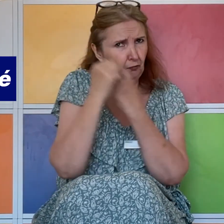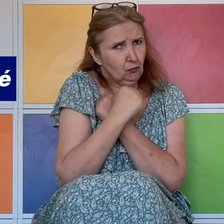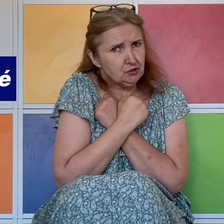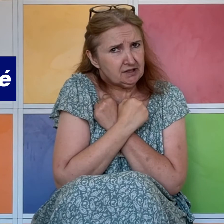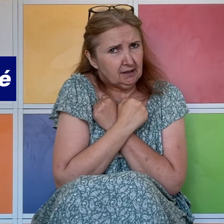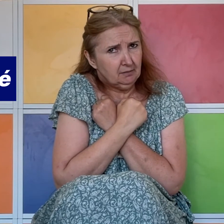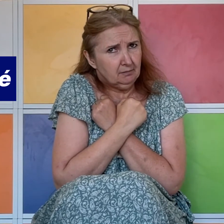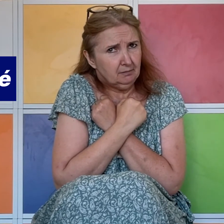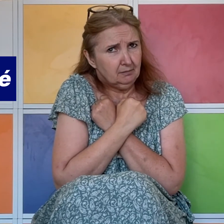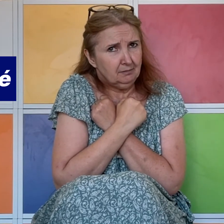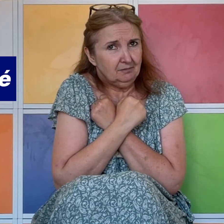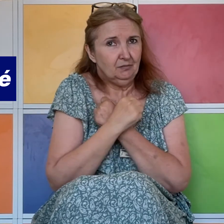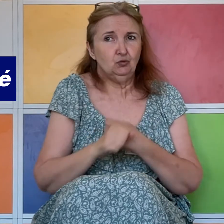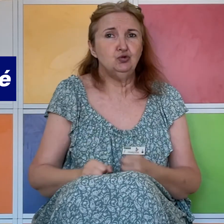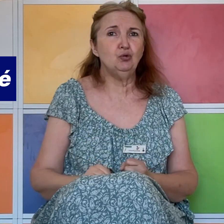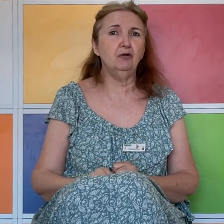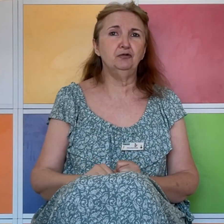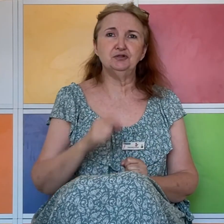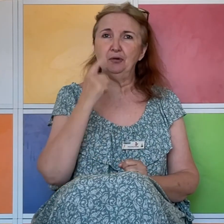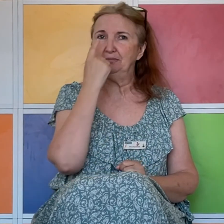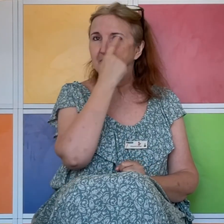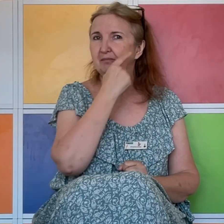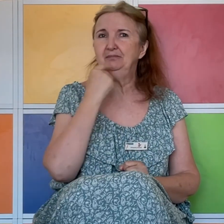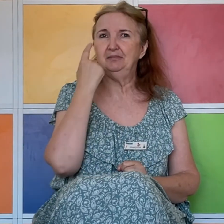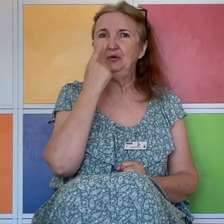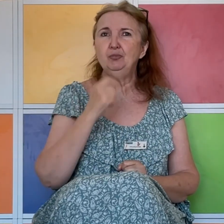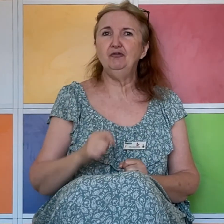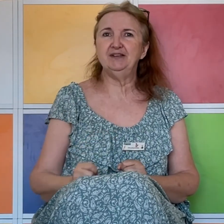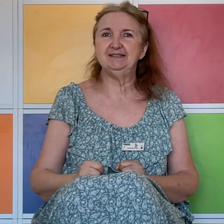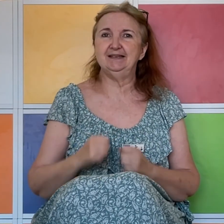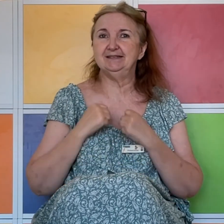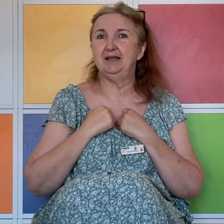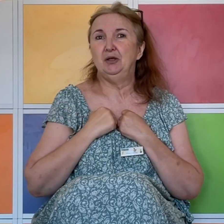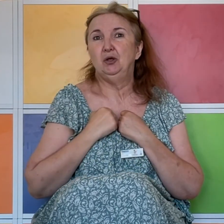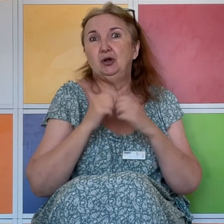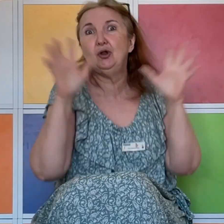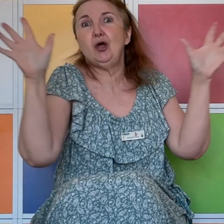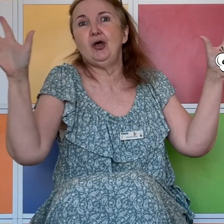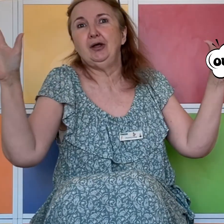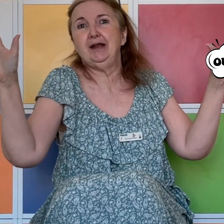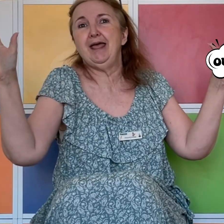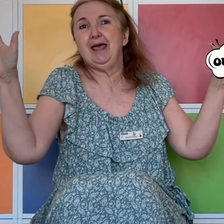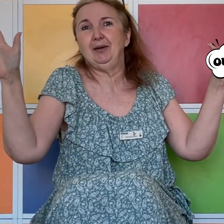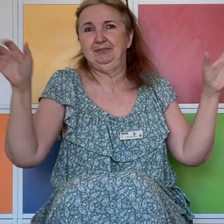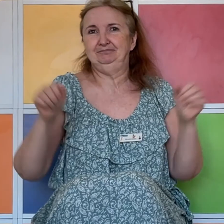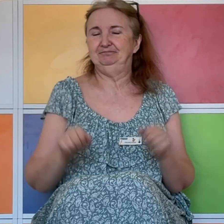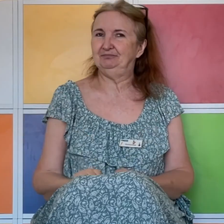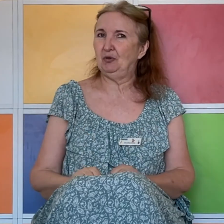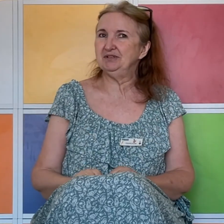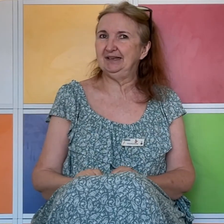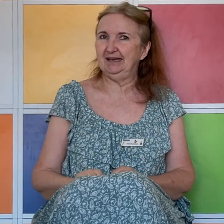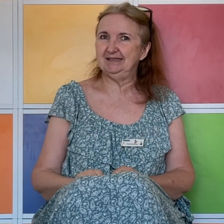Foncée. Toujours en faisant le bon faciès. Clair. Clair. On s'éclaircit.